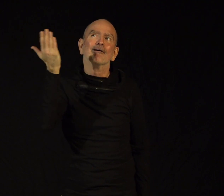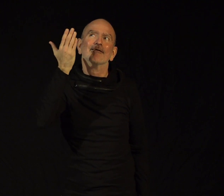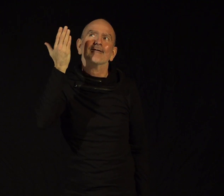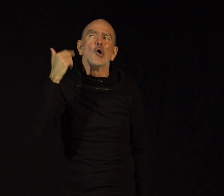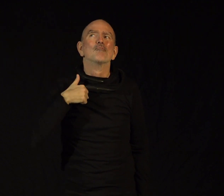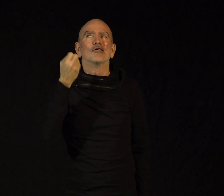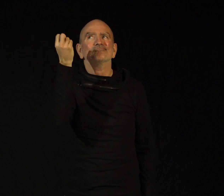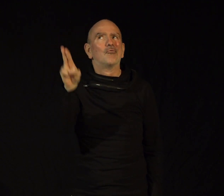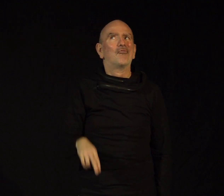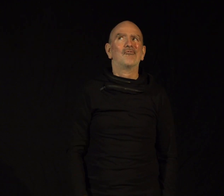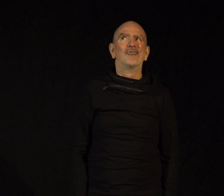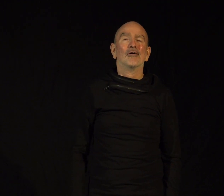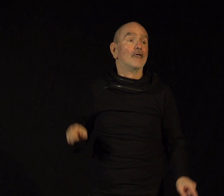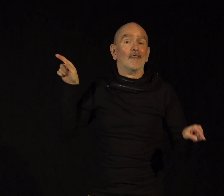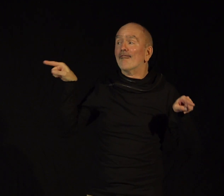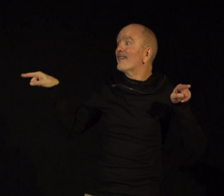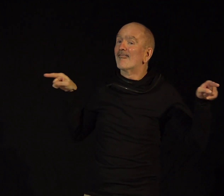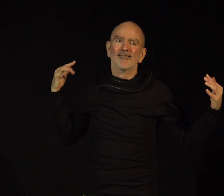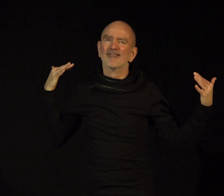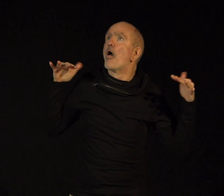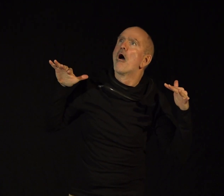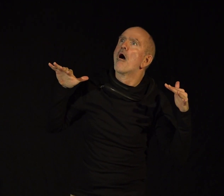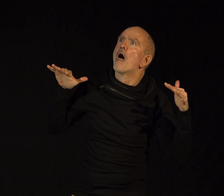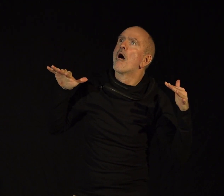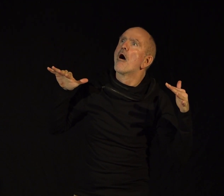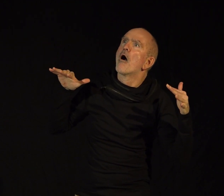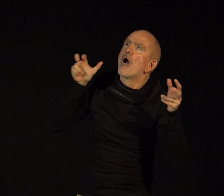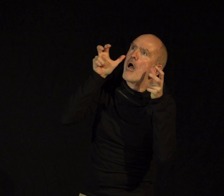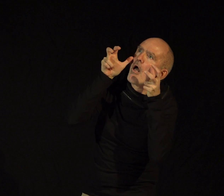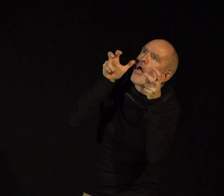phénix des hôtes de ses poids. »